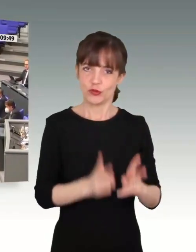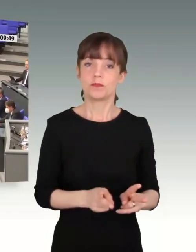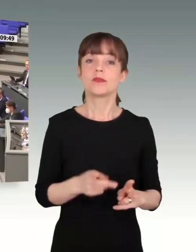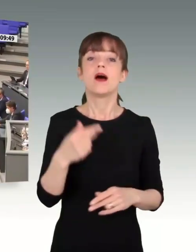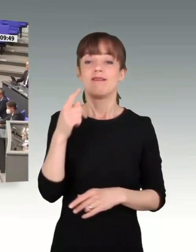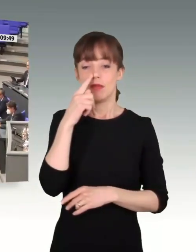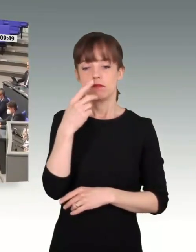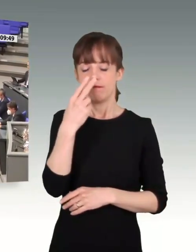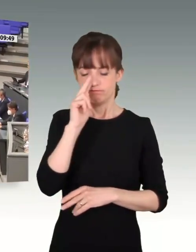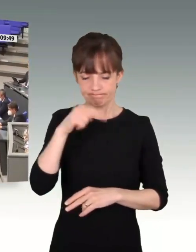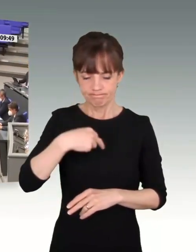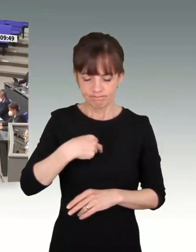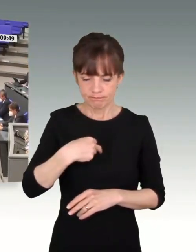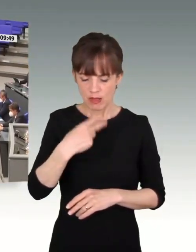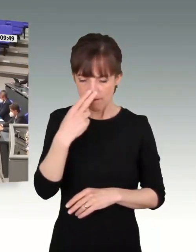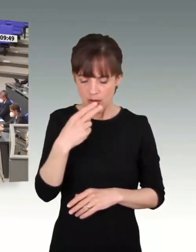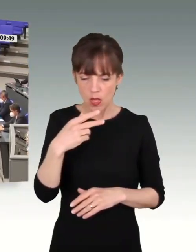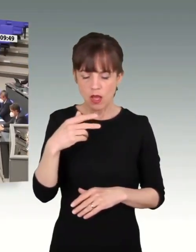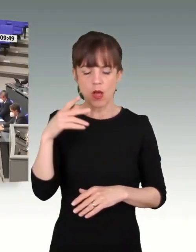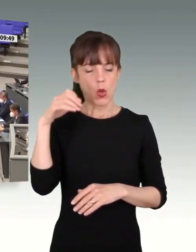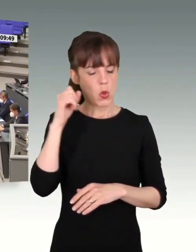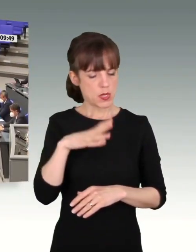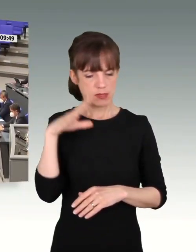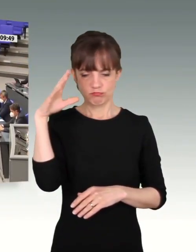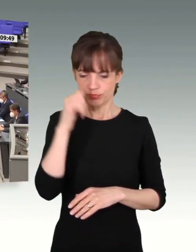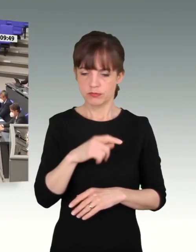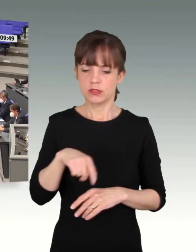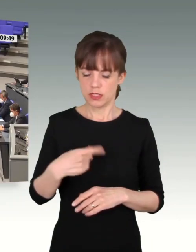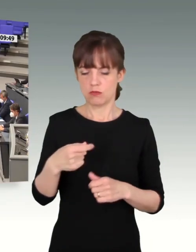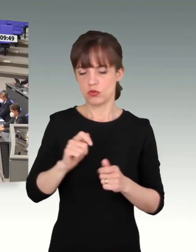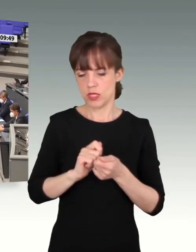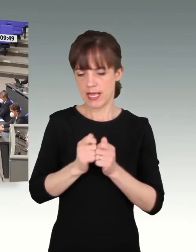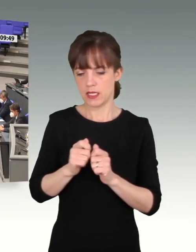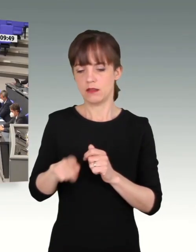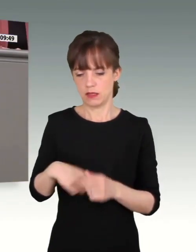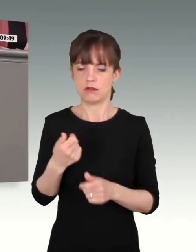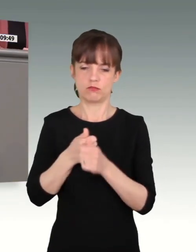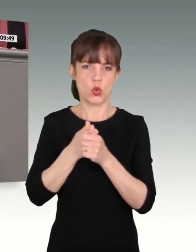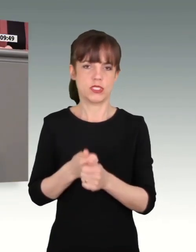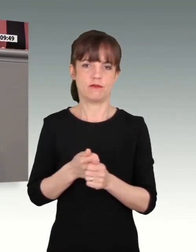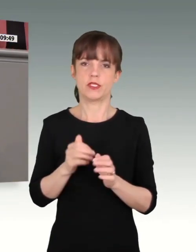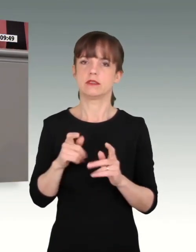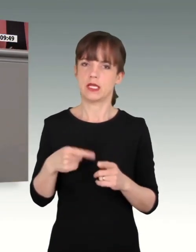Konsequenzen zu ziehen. Nach Ihrem dummen Gequatsche hier kann ich nicht erkennen, dass Sie in der Lage sind, solche Konsequenzen zu ziehen.